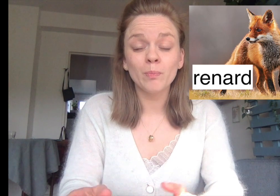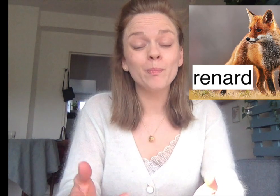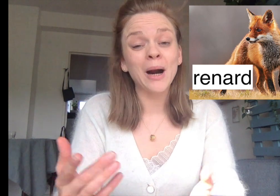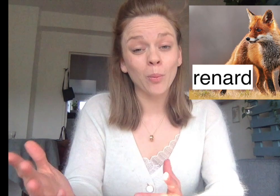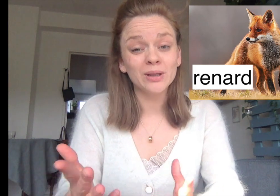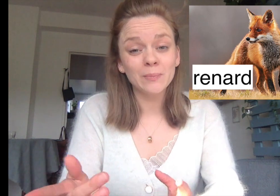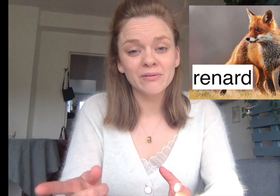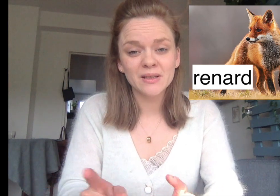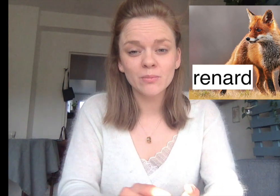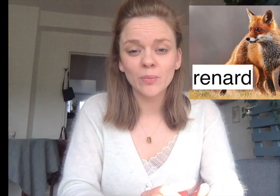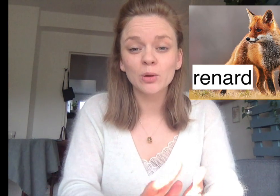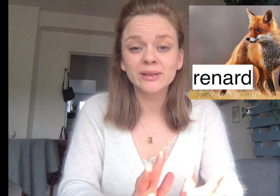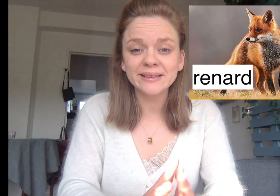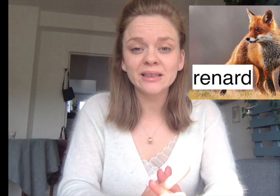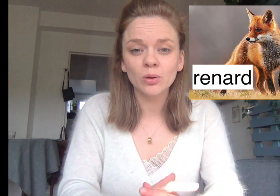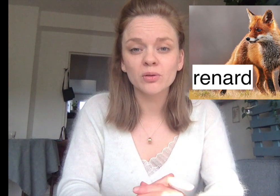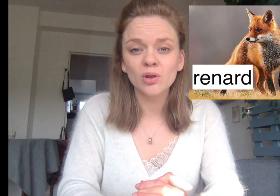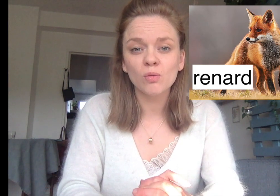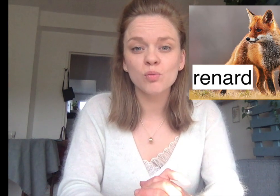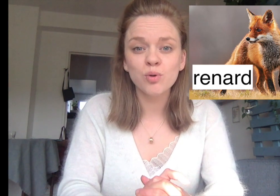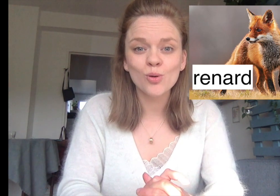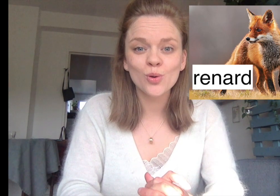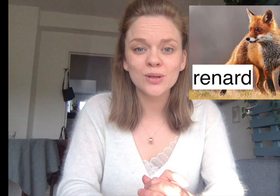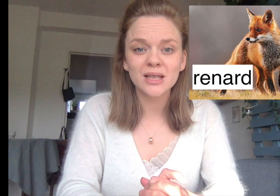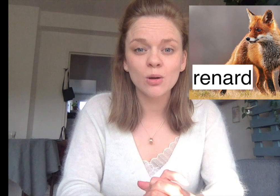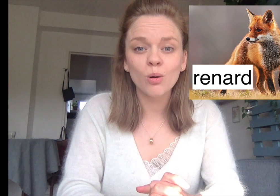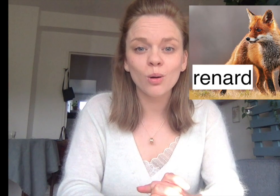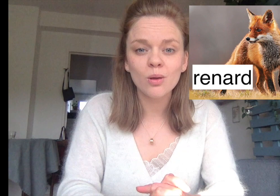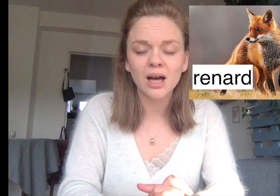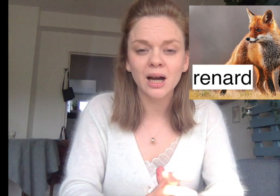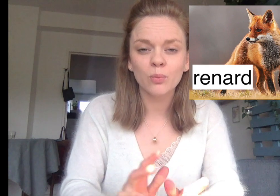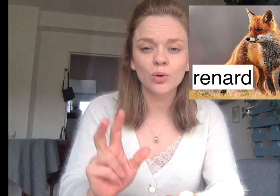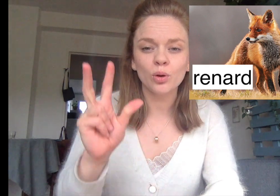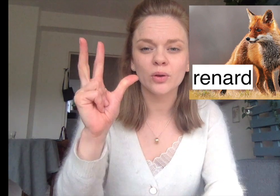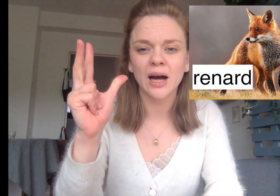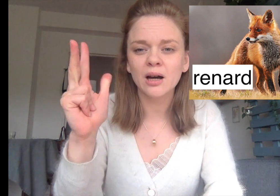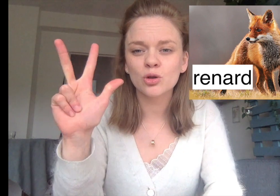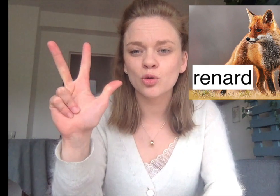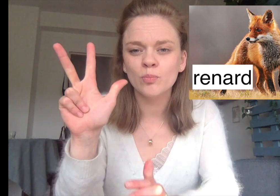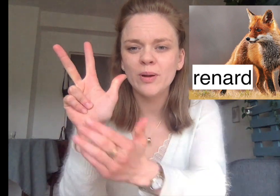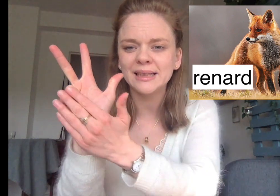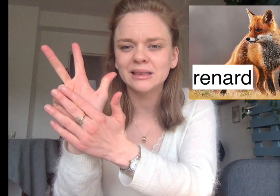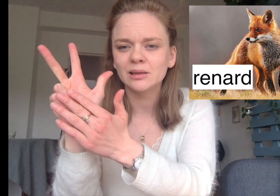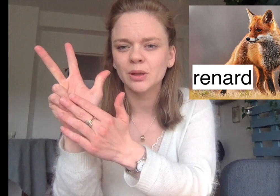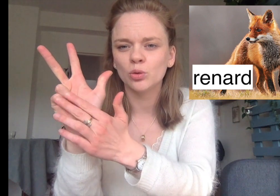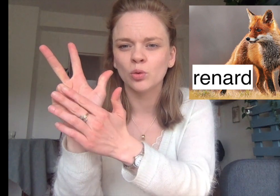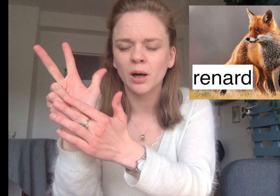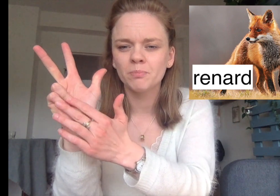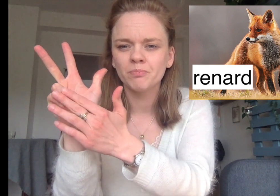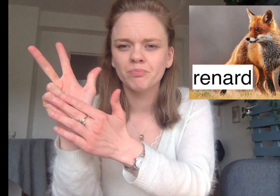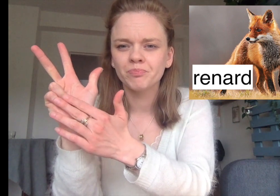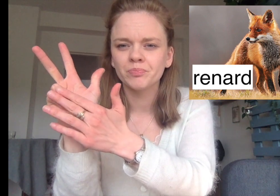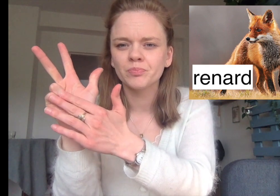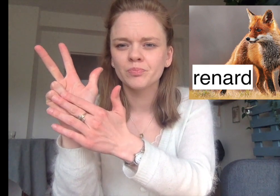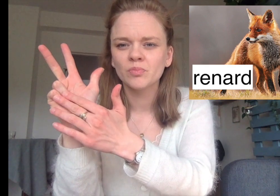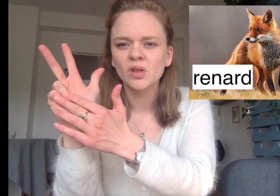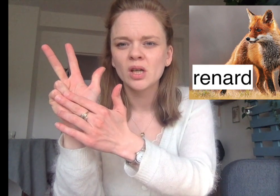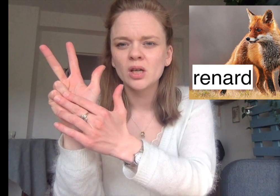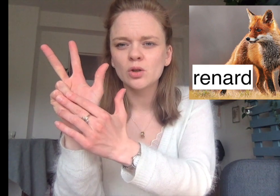Alors peut-être pas physiquement mais le signe ressemble beaucoup, c'est le renard. Pour le renard, je baisse les deux doigts. Je